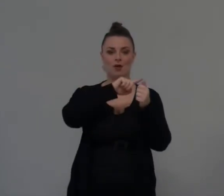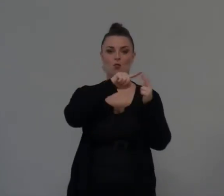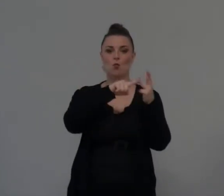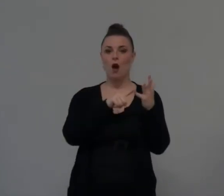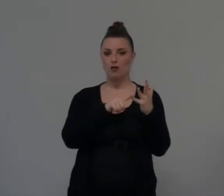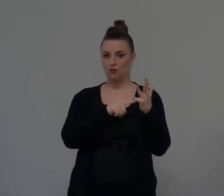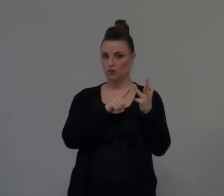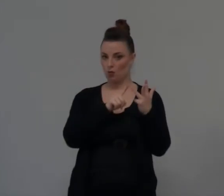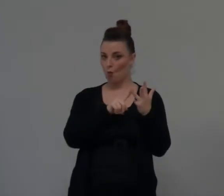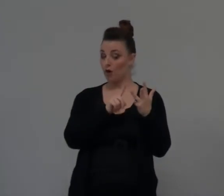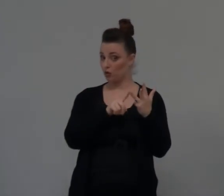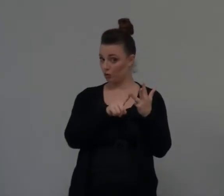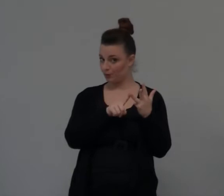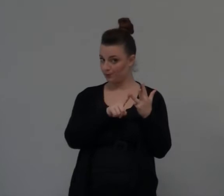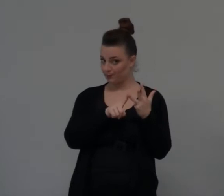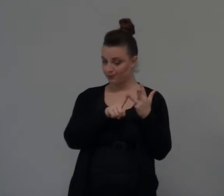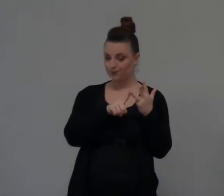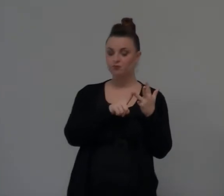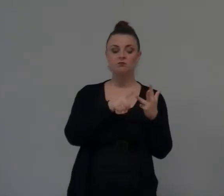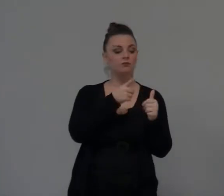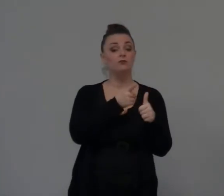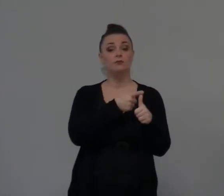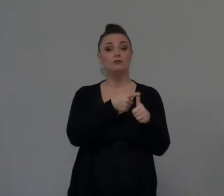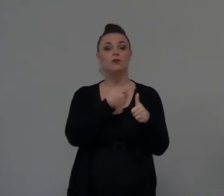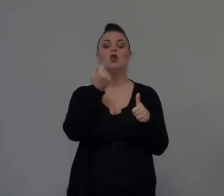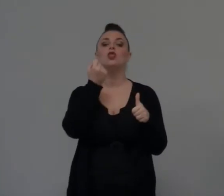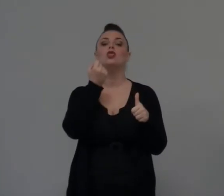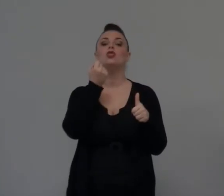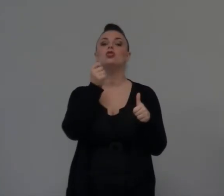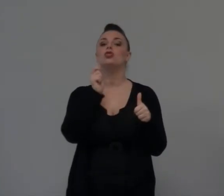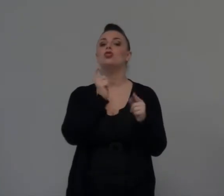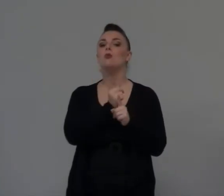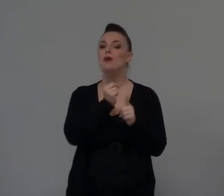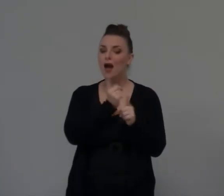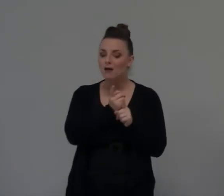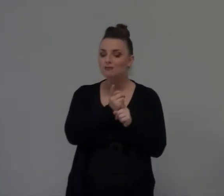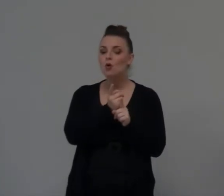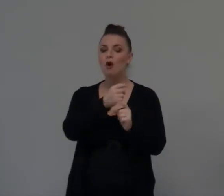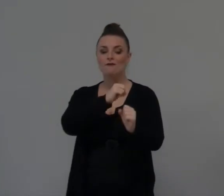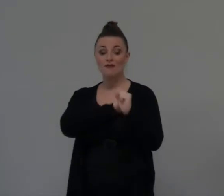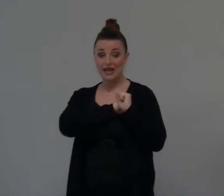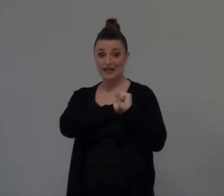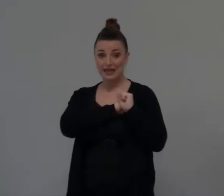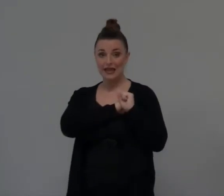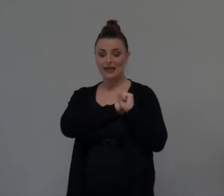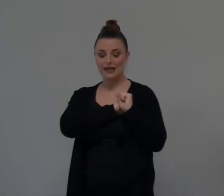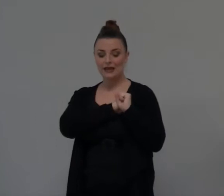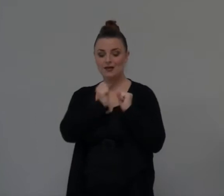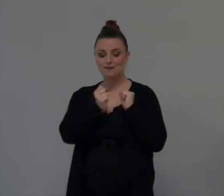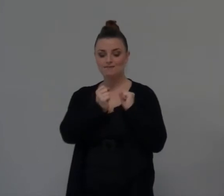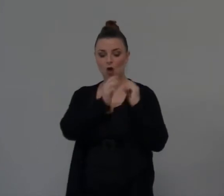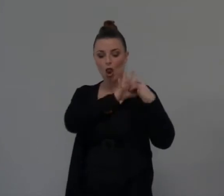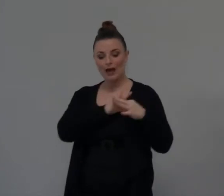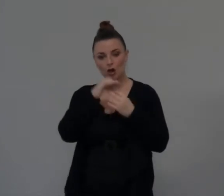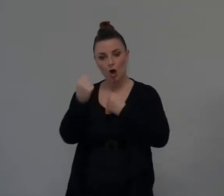dobbiamo esercitare la fede dove passiamo più tempo. Esercita la tua fede dove